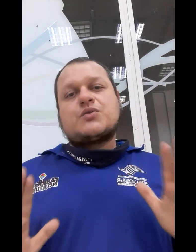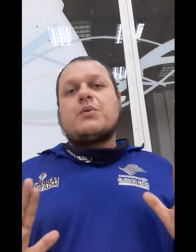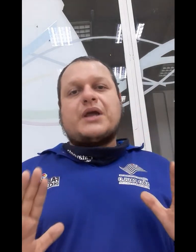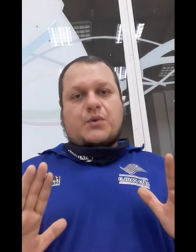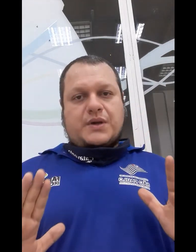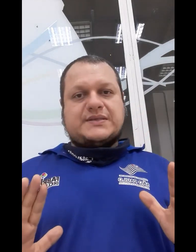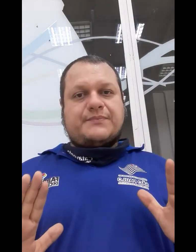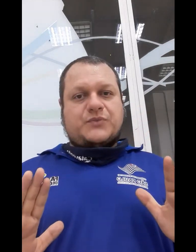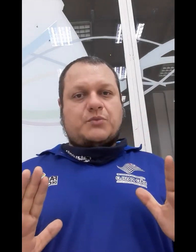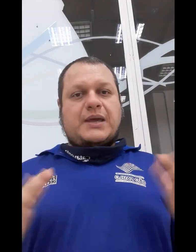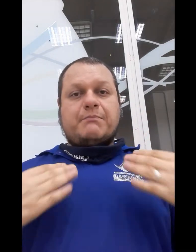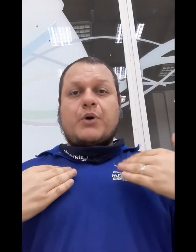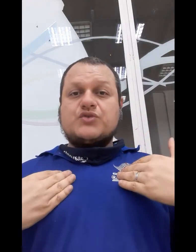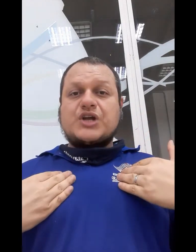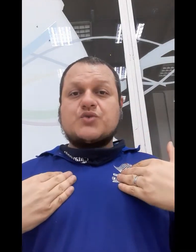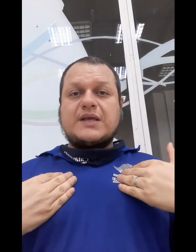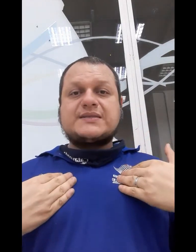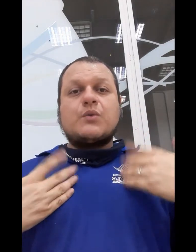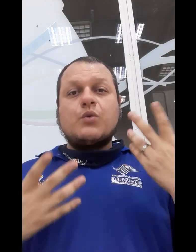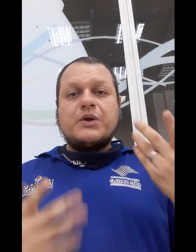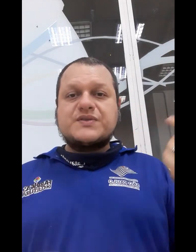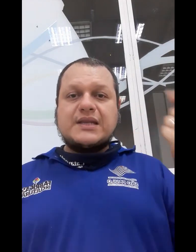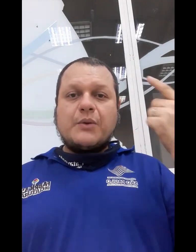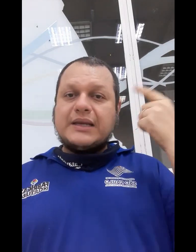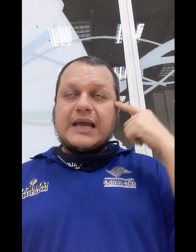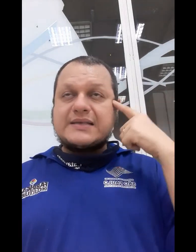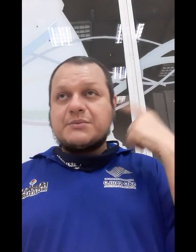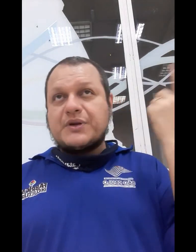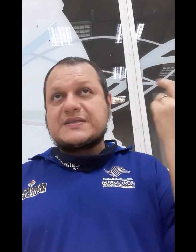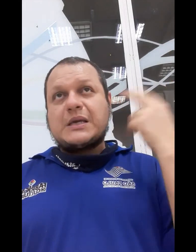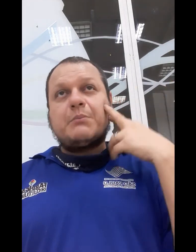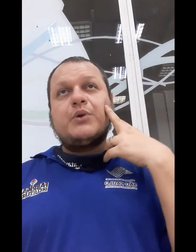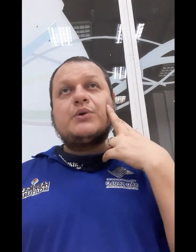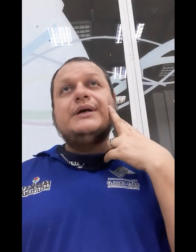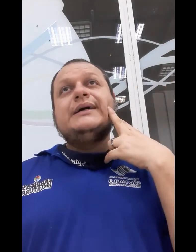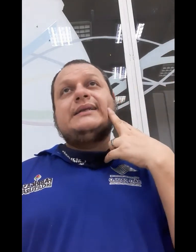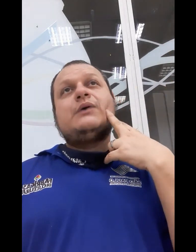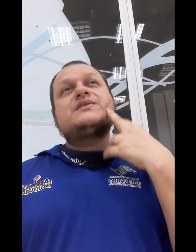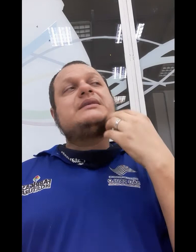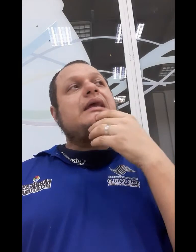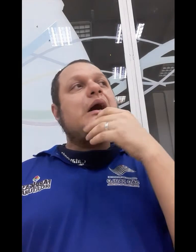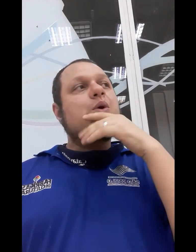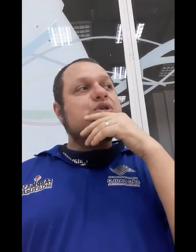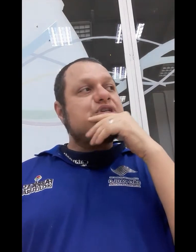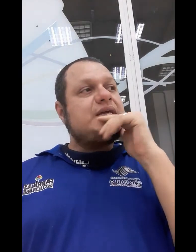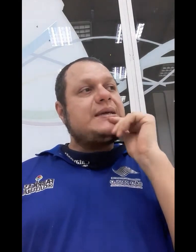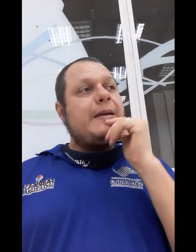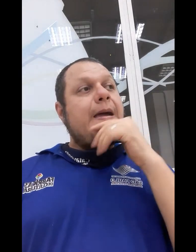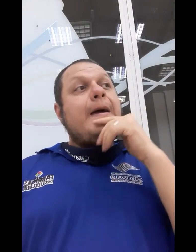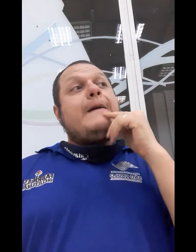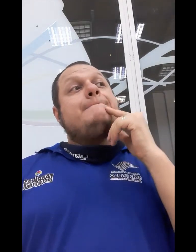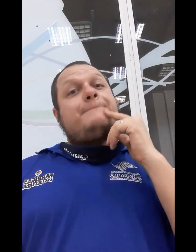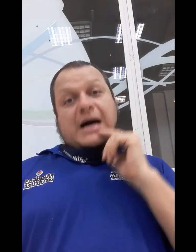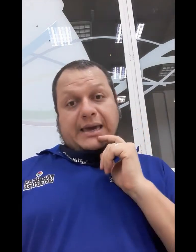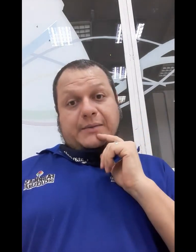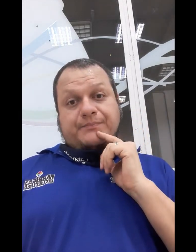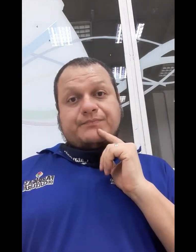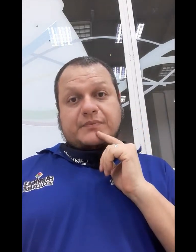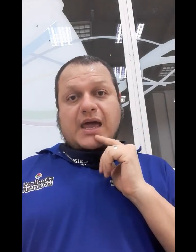qualquer coisa, tudo bem? Ponto de articulação. O meu sinal, ele nasce, por exemplo, né, o sinal de pai, né?